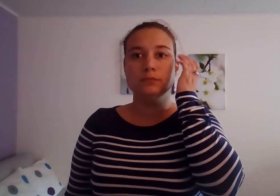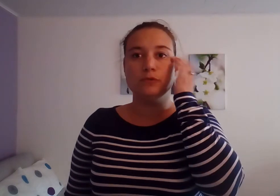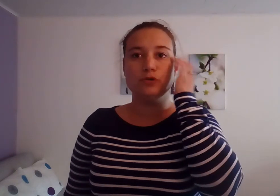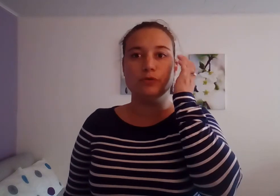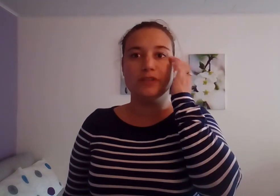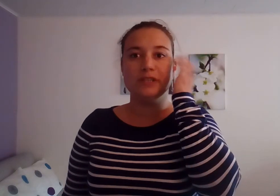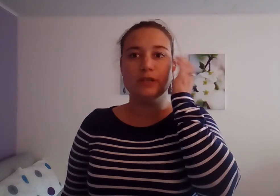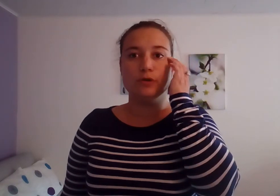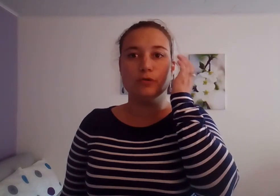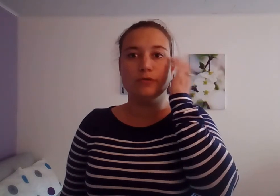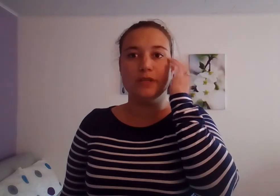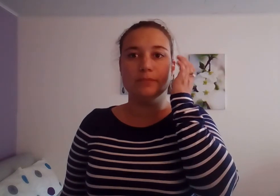Je suis fatigué de leur conflit.